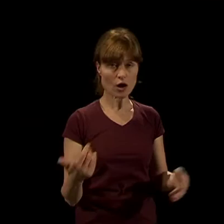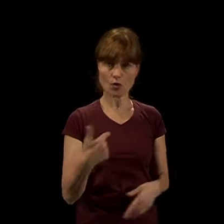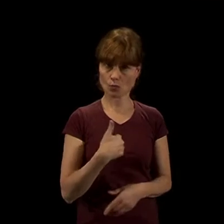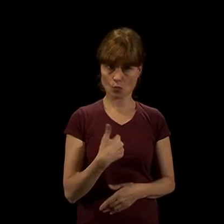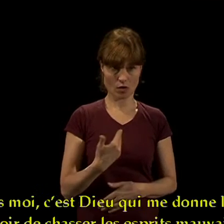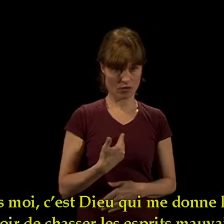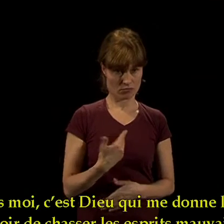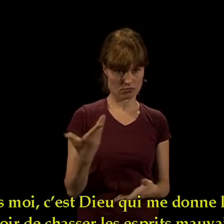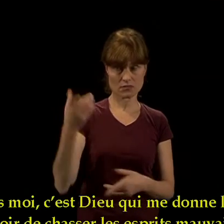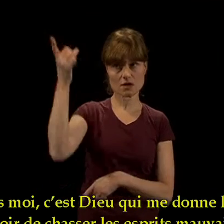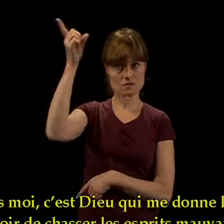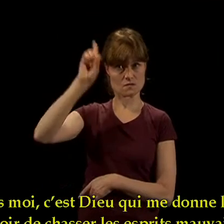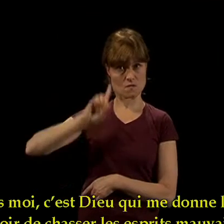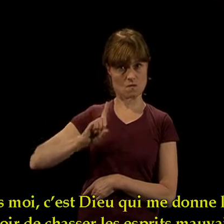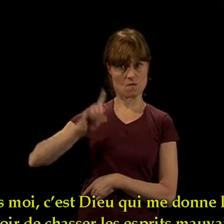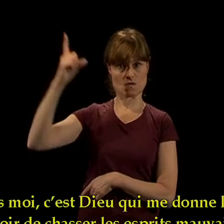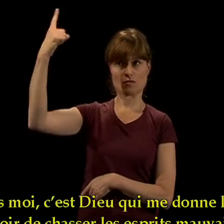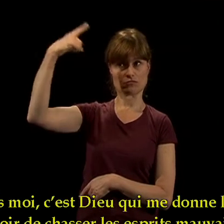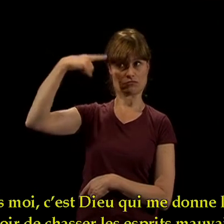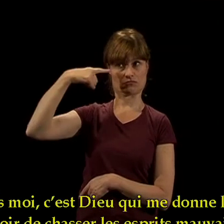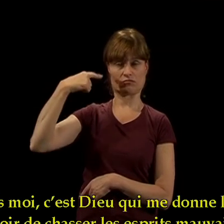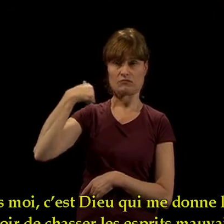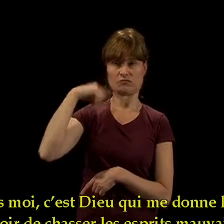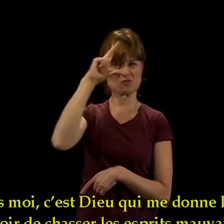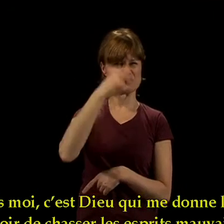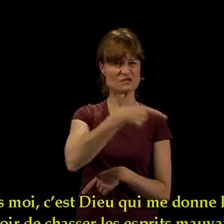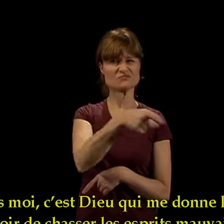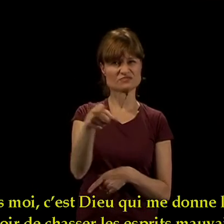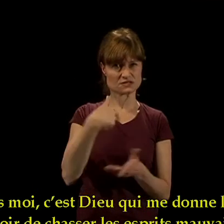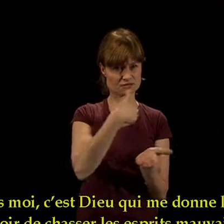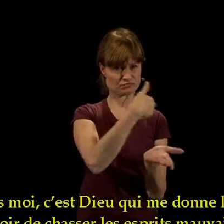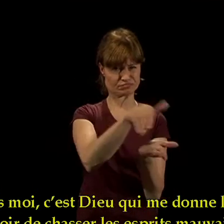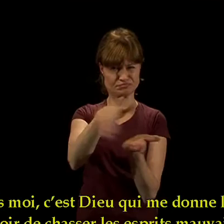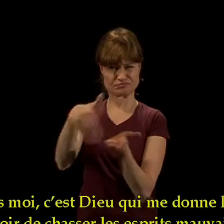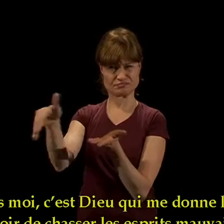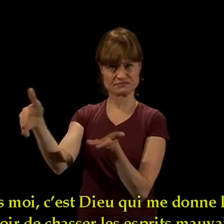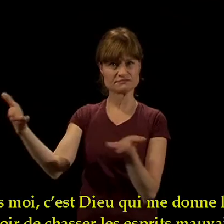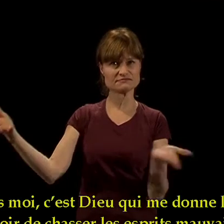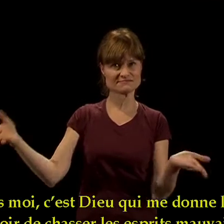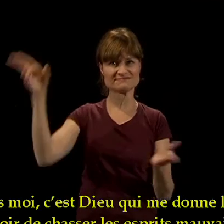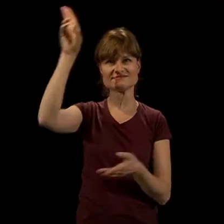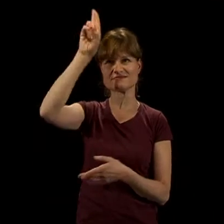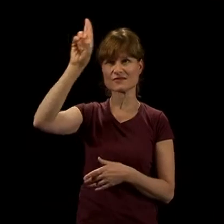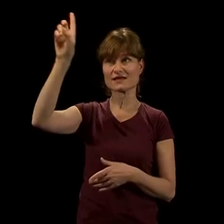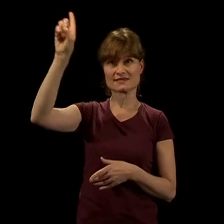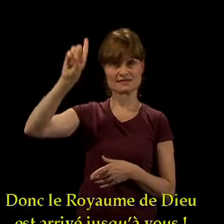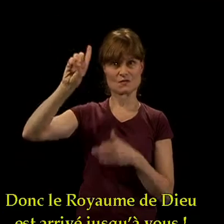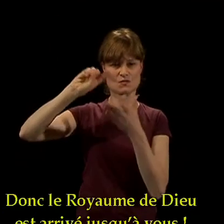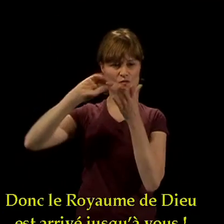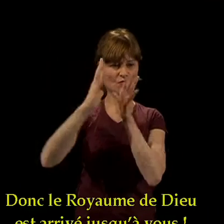Mais moi, c'est Dieu qui me donne le pouvoir de chasser les esprits mauvais. Donc, le